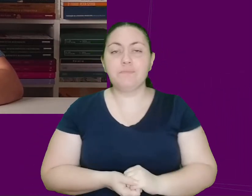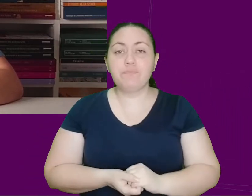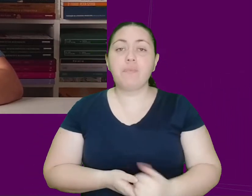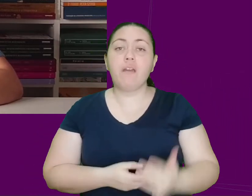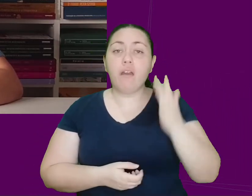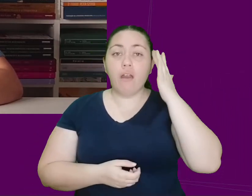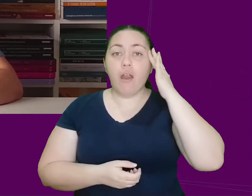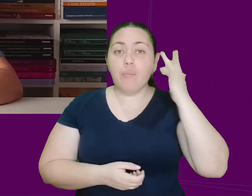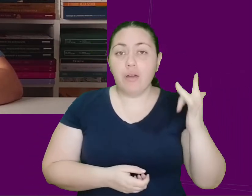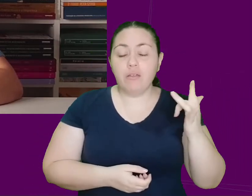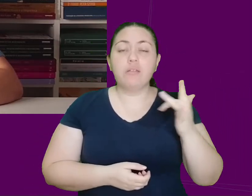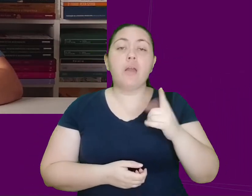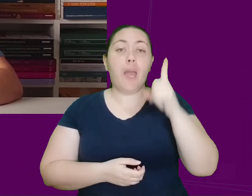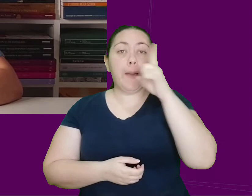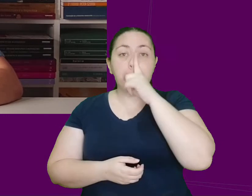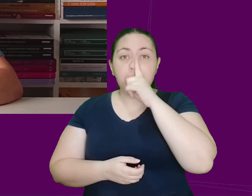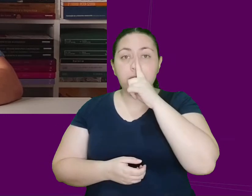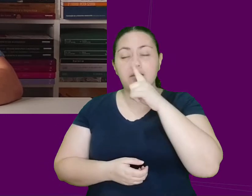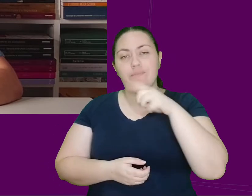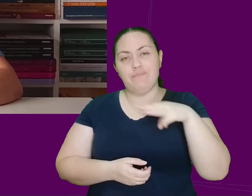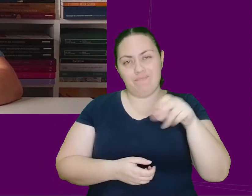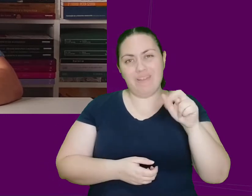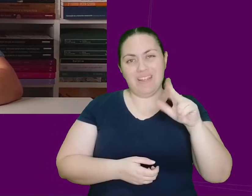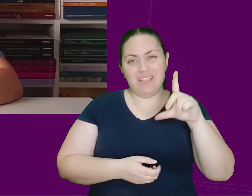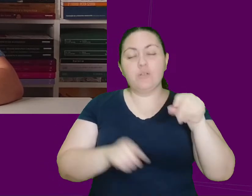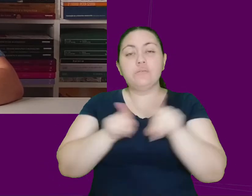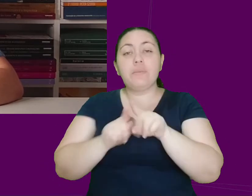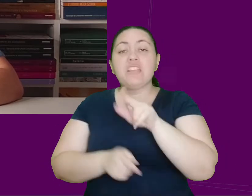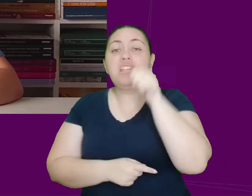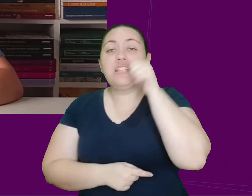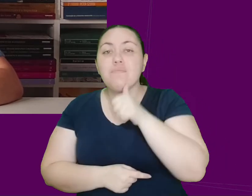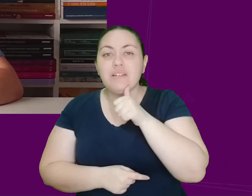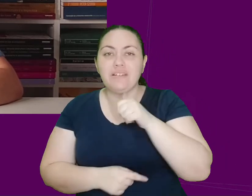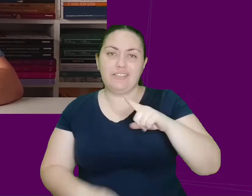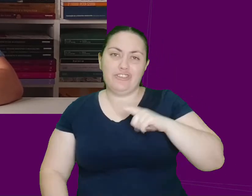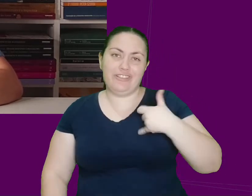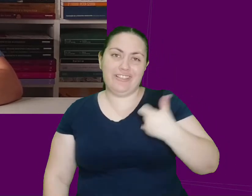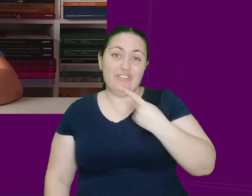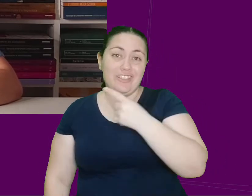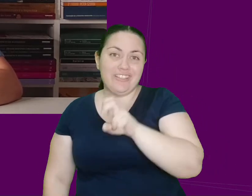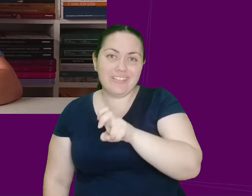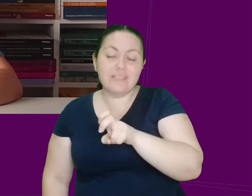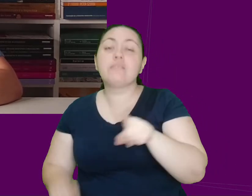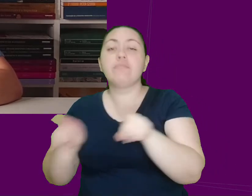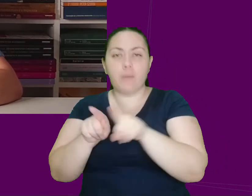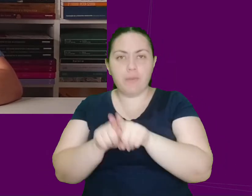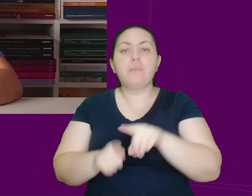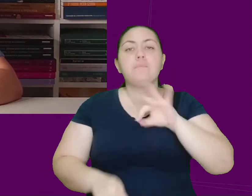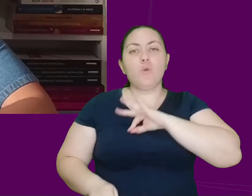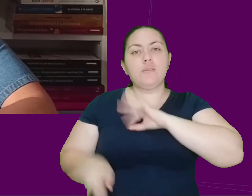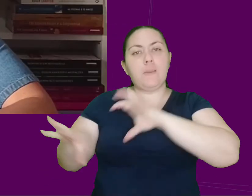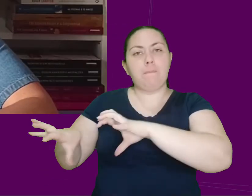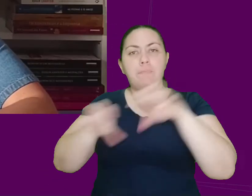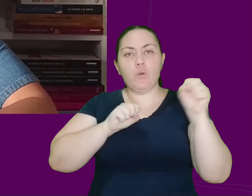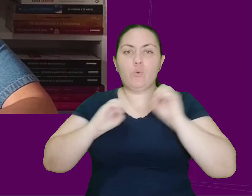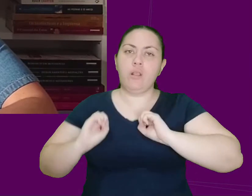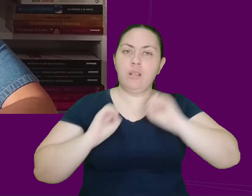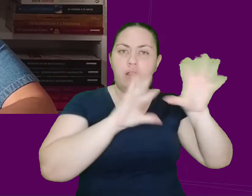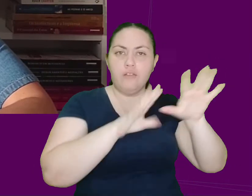dia seguinte, a mãe de Marcelo e sua irmã, Eliana, de apenas 15 anos, também foram levadas pela polícia. A irmã de Marcelo ficou